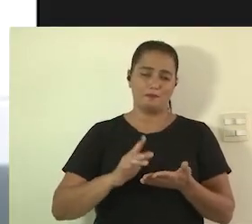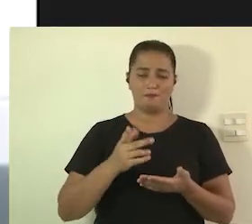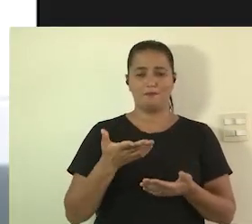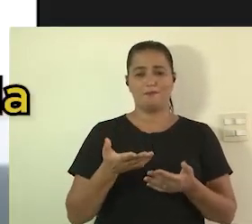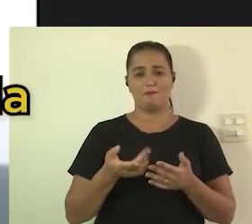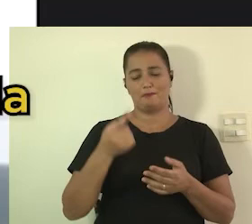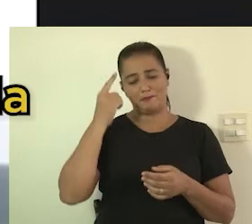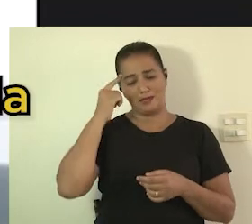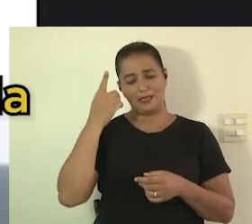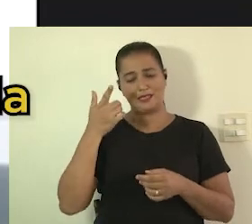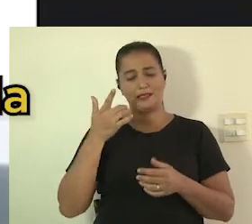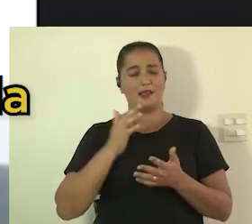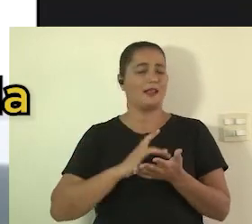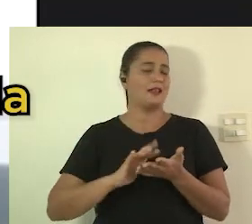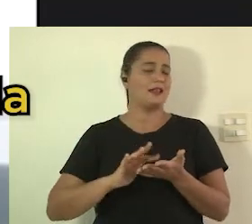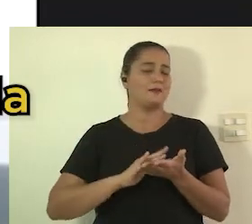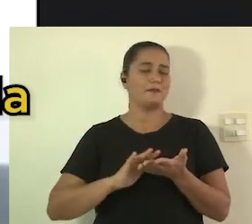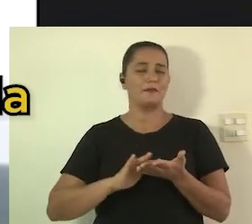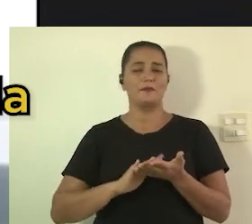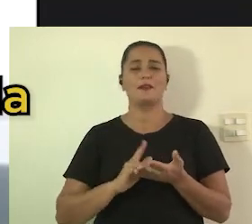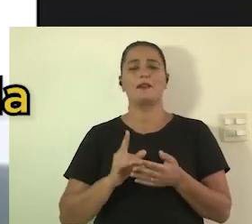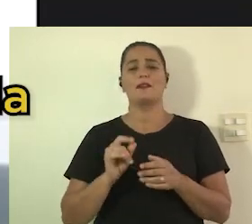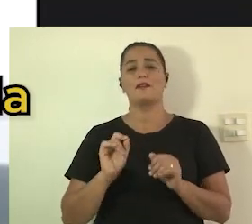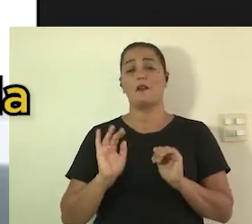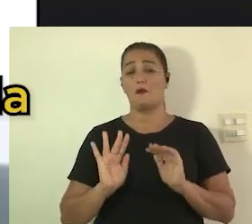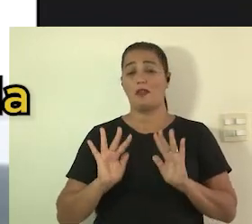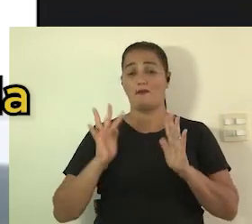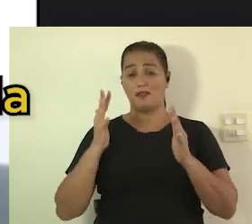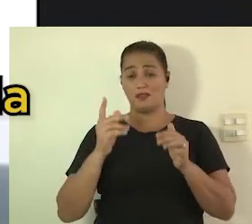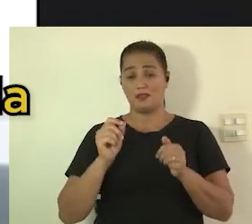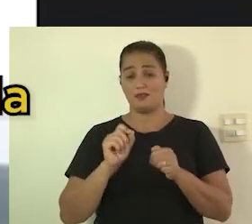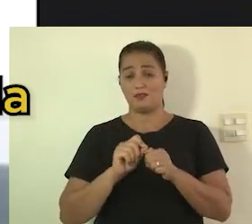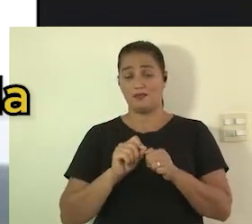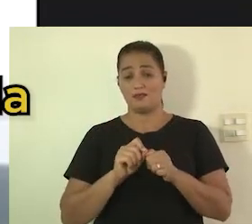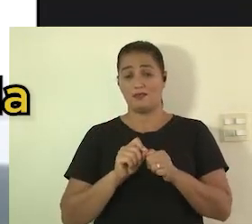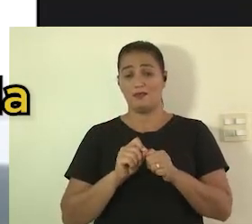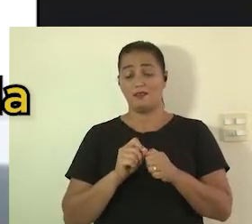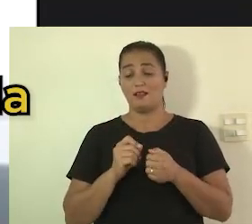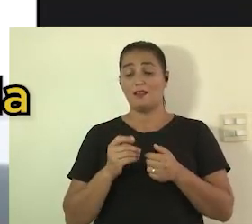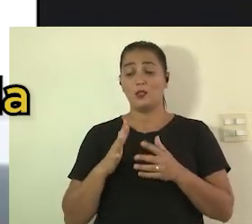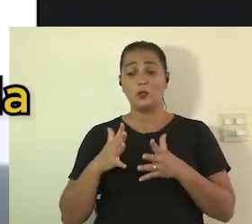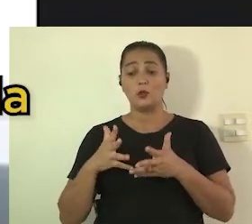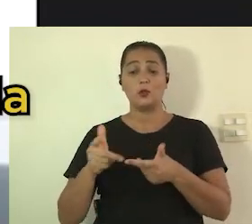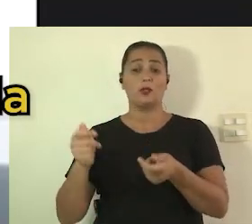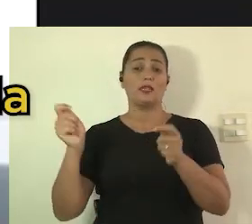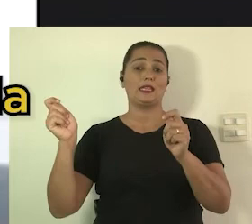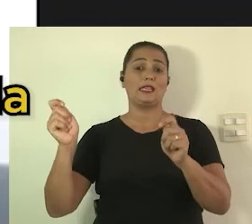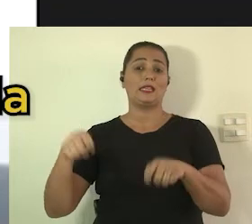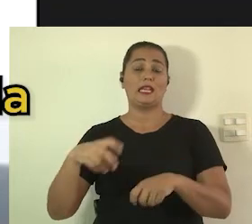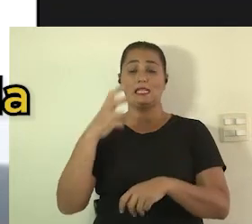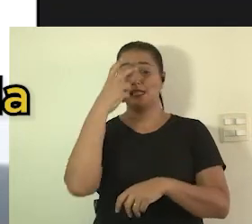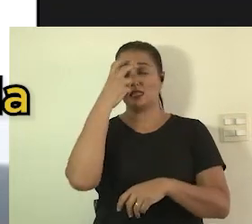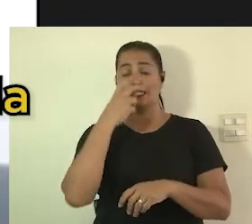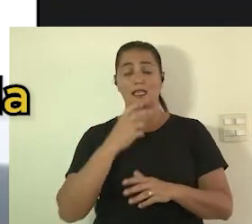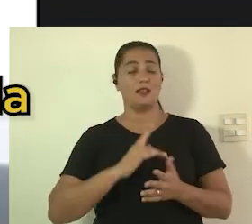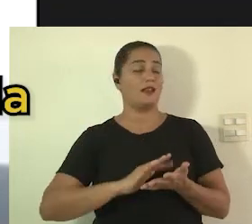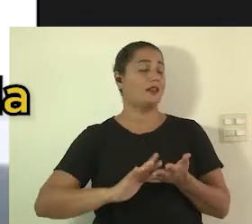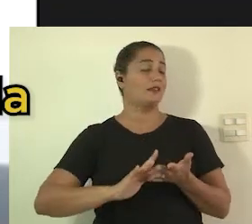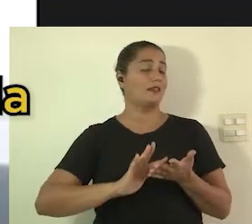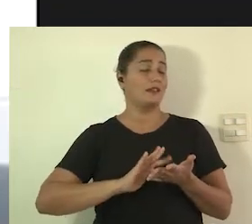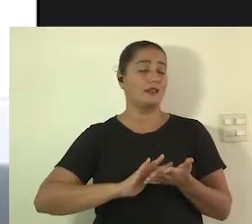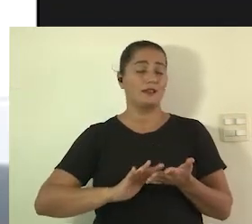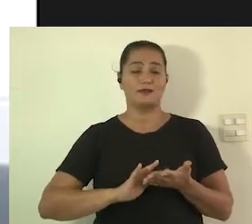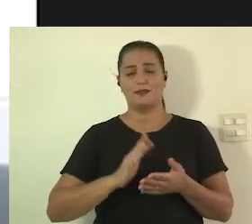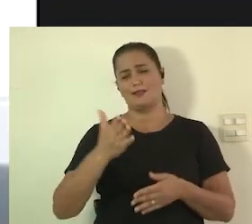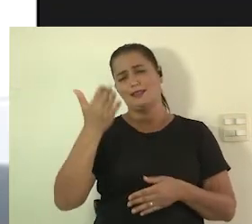pessoas pensam ah eu coloquei braile no meu evento eu atendi a toda comunidade de pessoas com deficiência